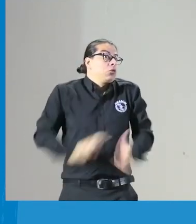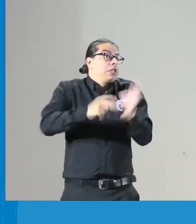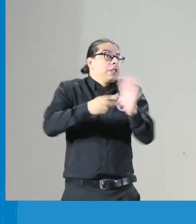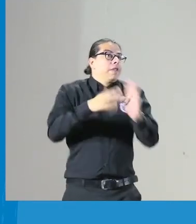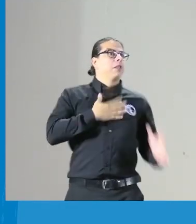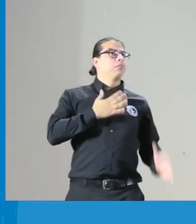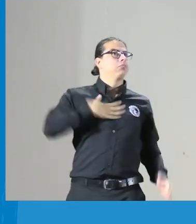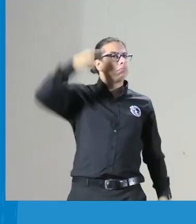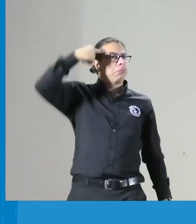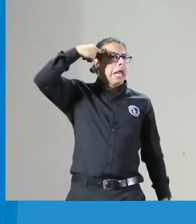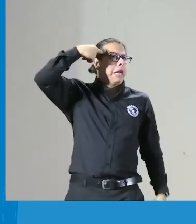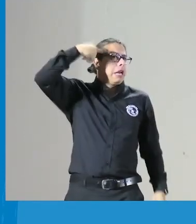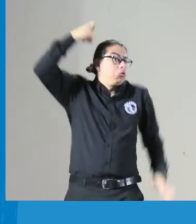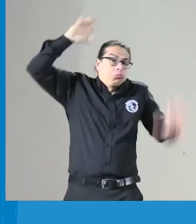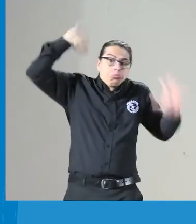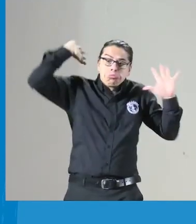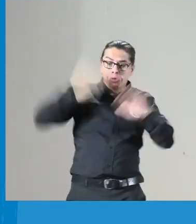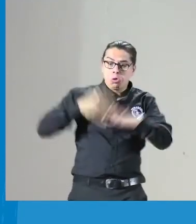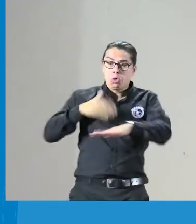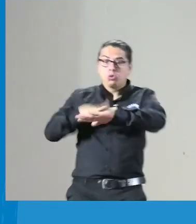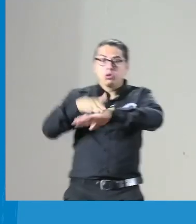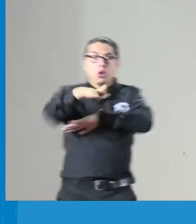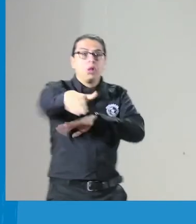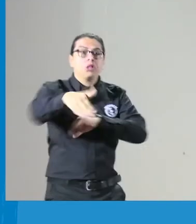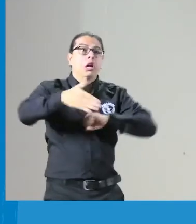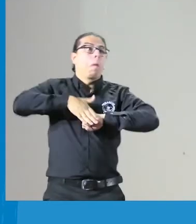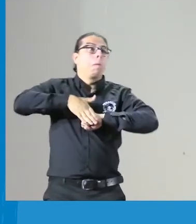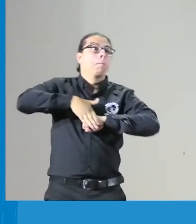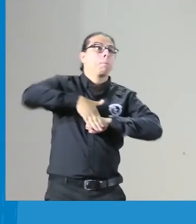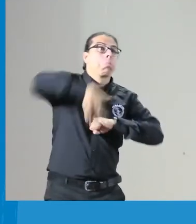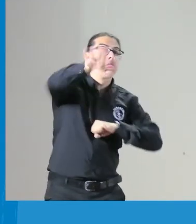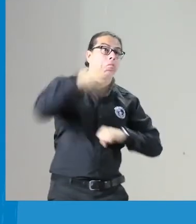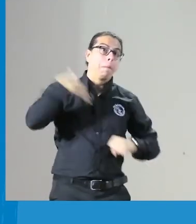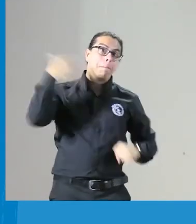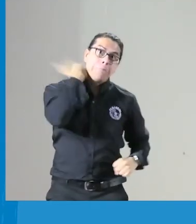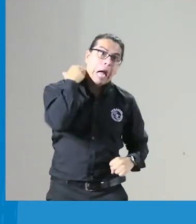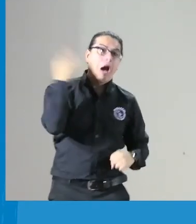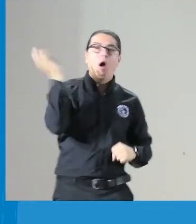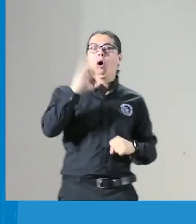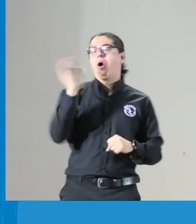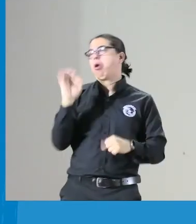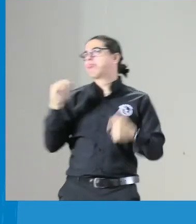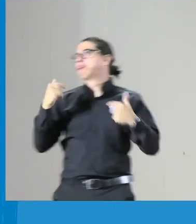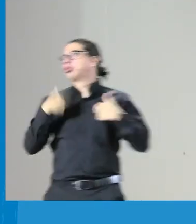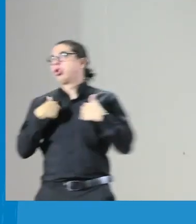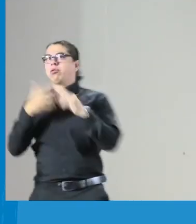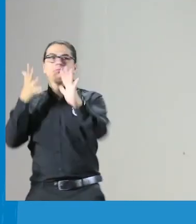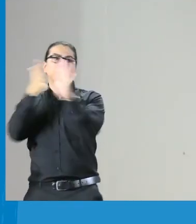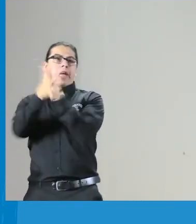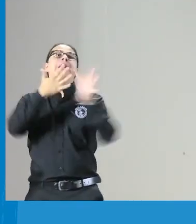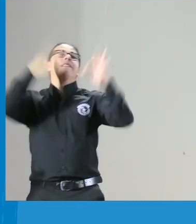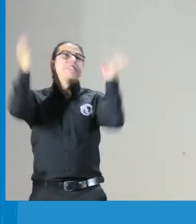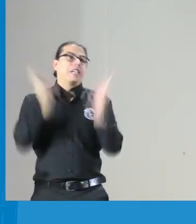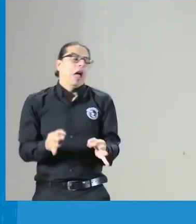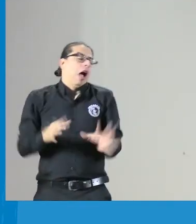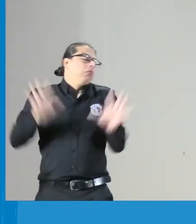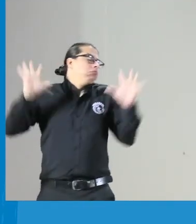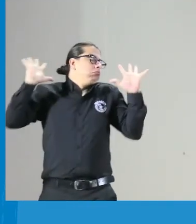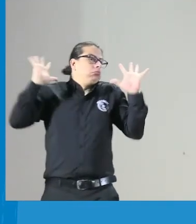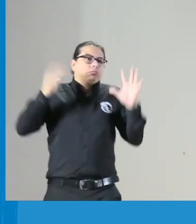respecto a ese tema, pero es un perfil personal. Yo mismo asumo las consecuencias de lo que yo diga o